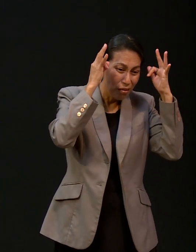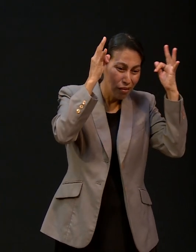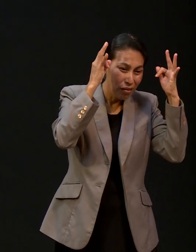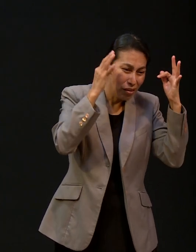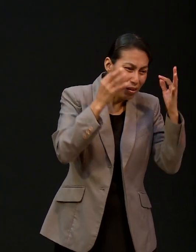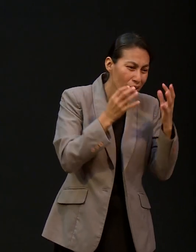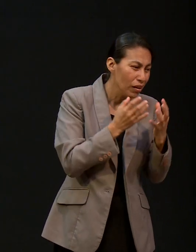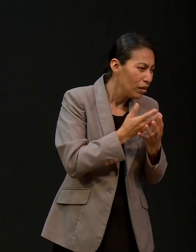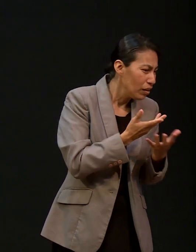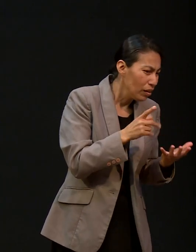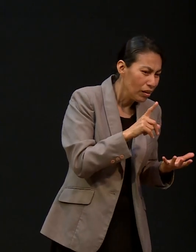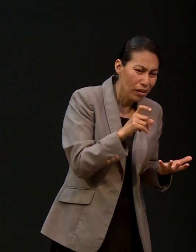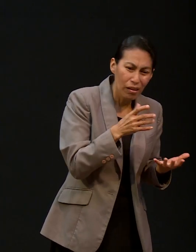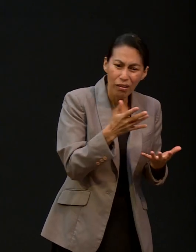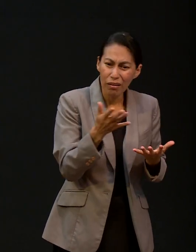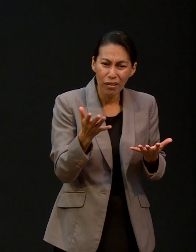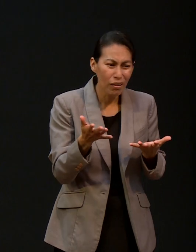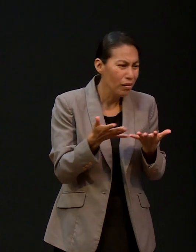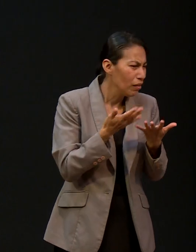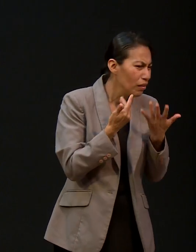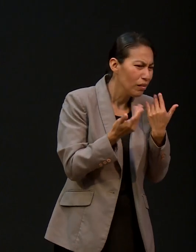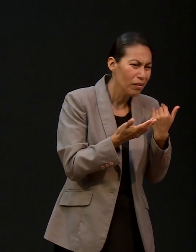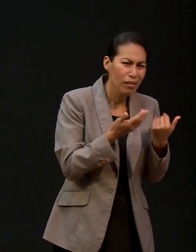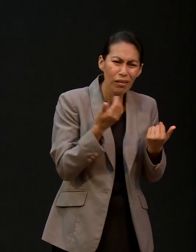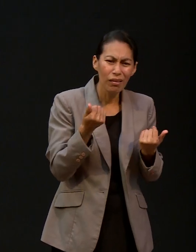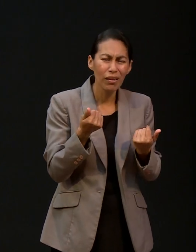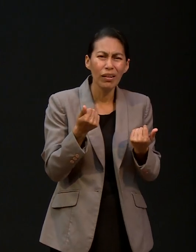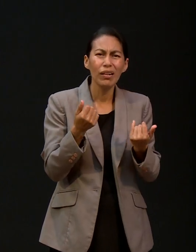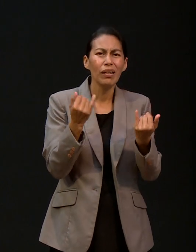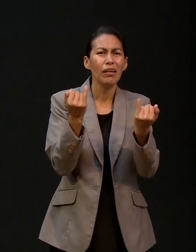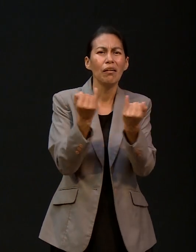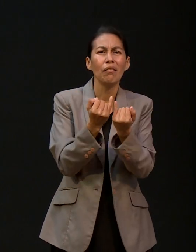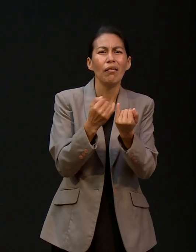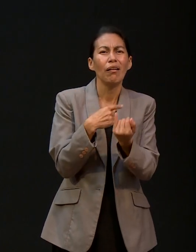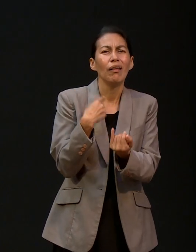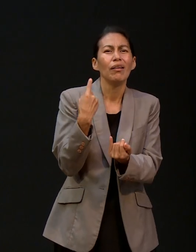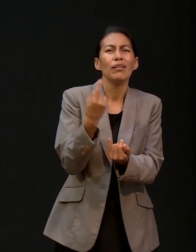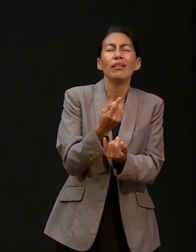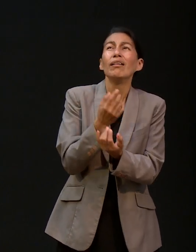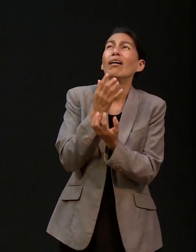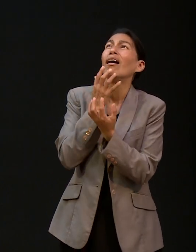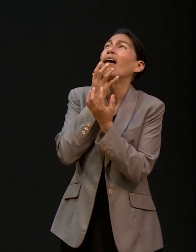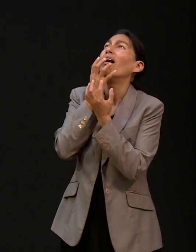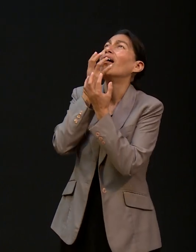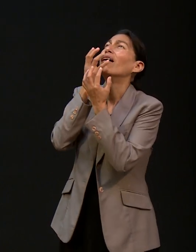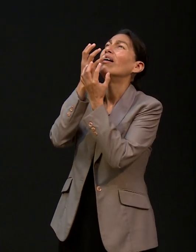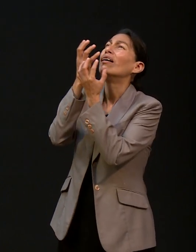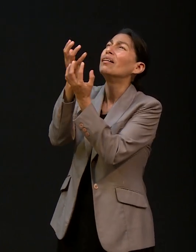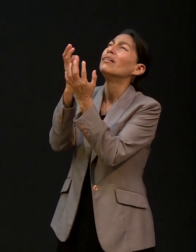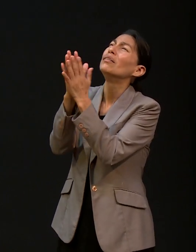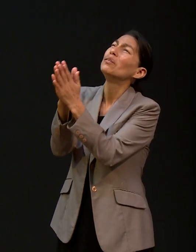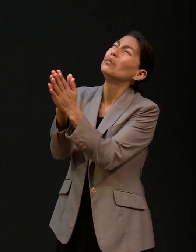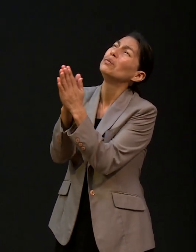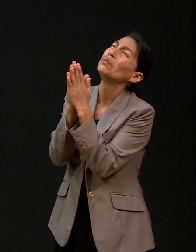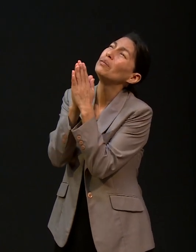debemos clamar a Dios y decir como David mi alma tiene sed de Dios del Dios vivo